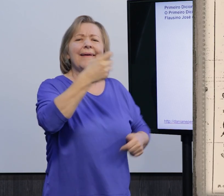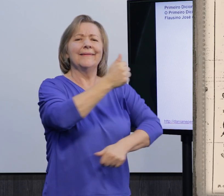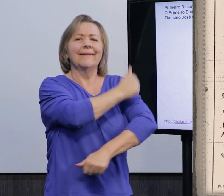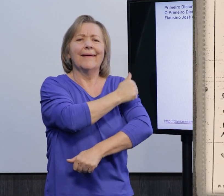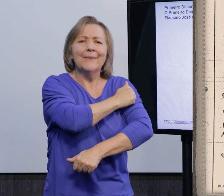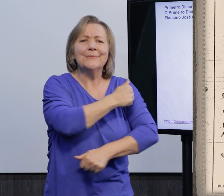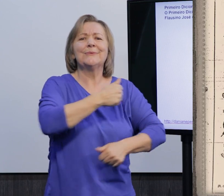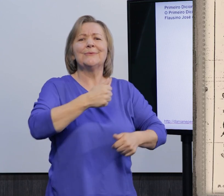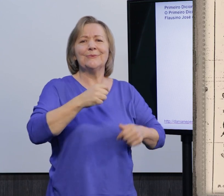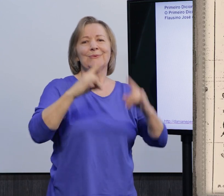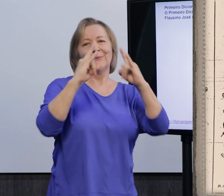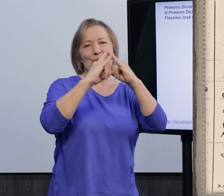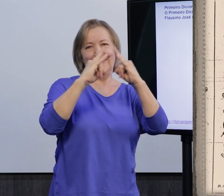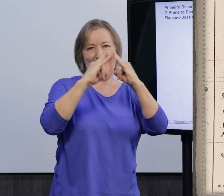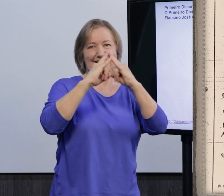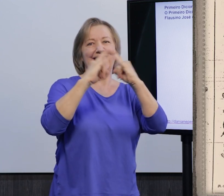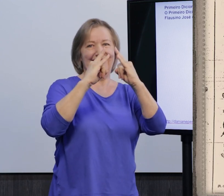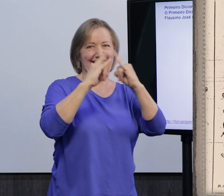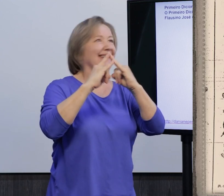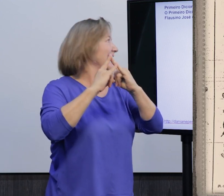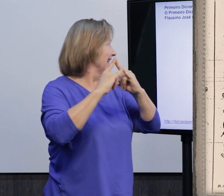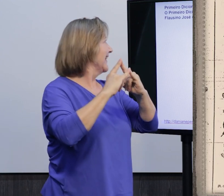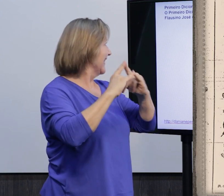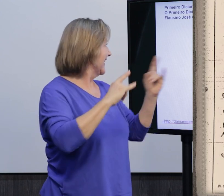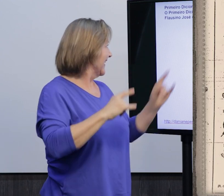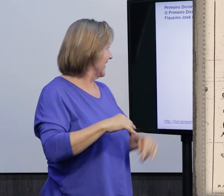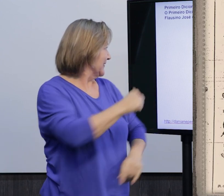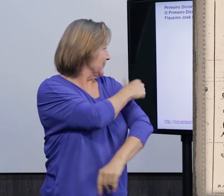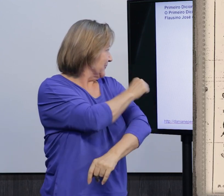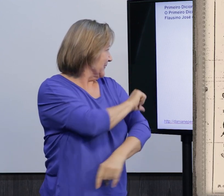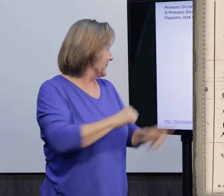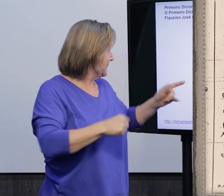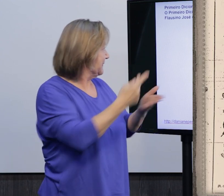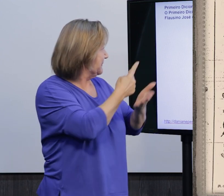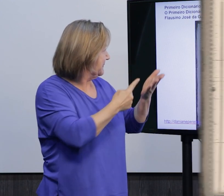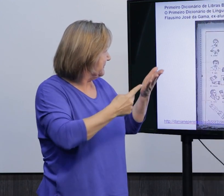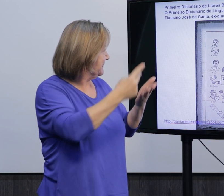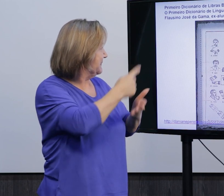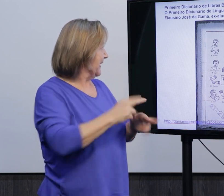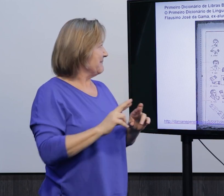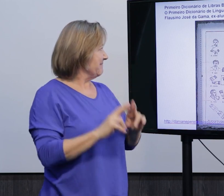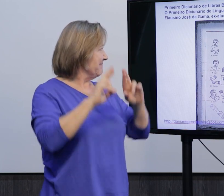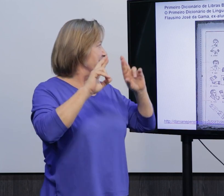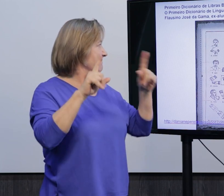Faustino, ele foi aluno do INS, e aí ele que, né, fez esse dicionário, né, com sinais bem diferentes.